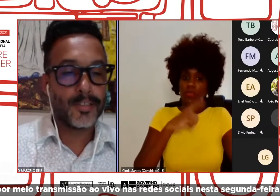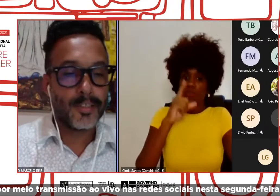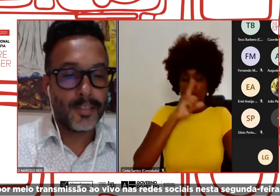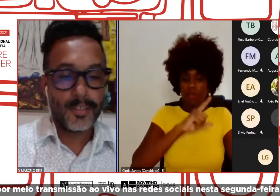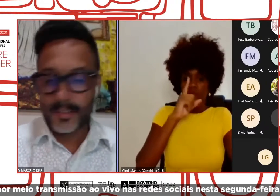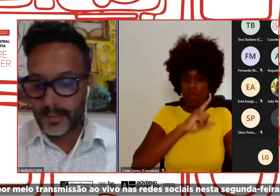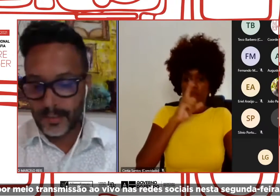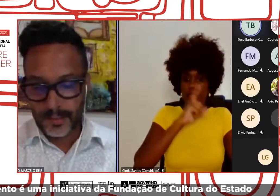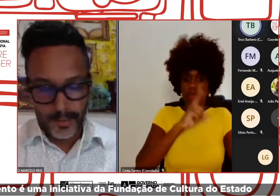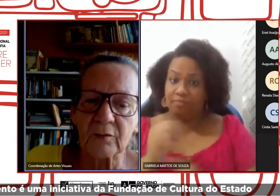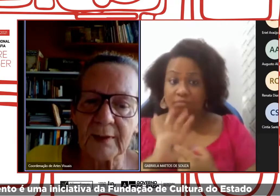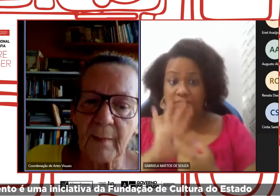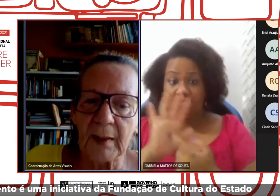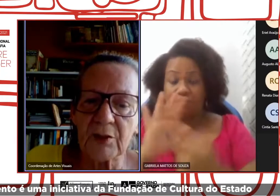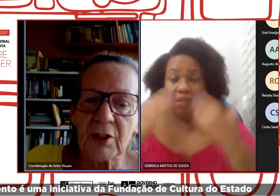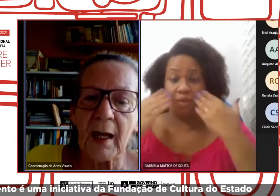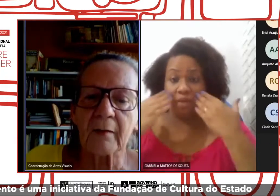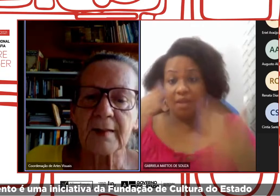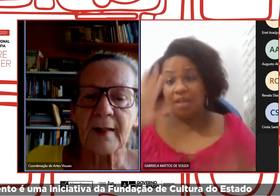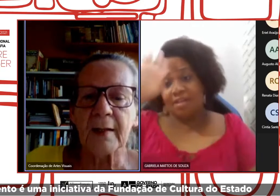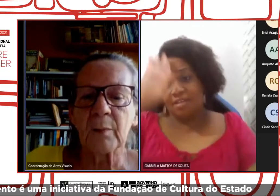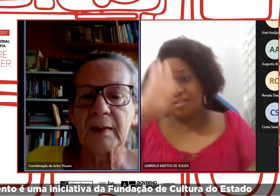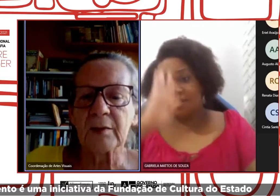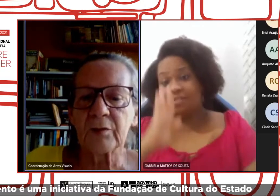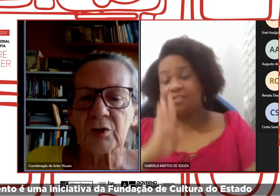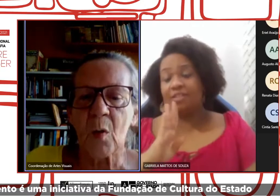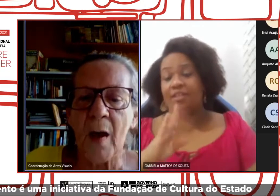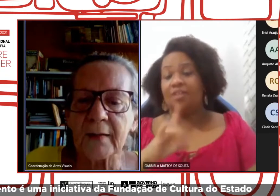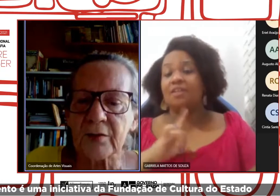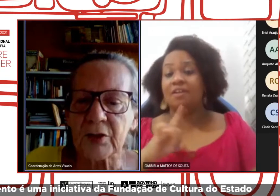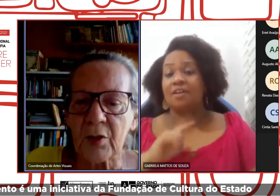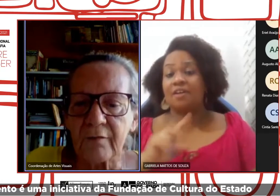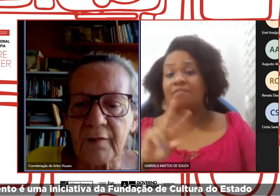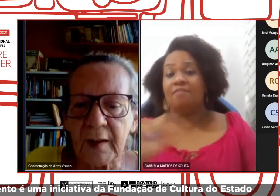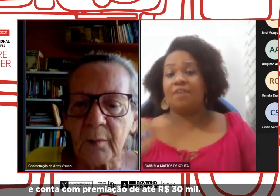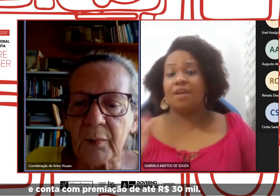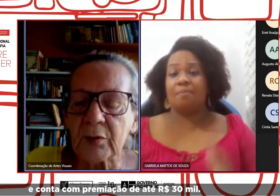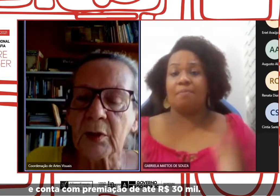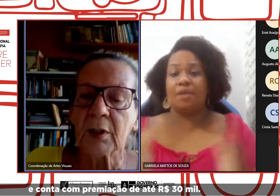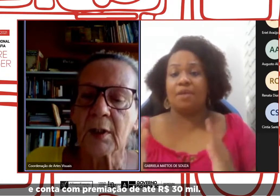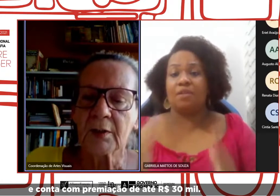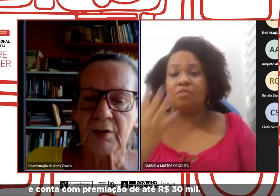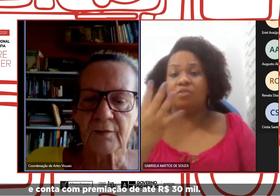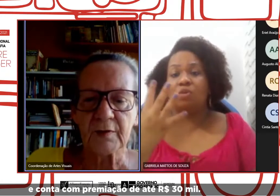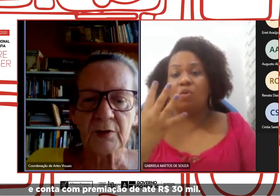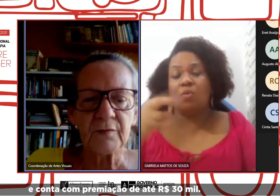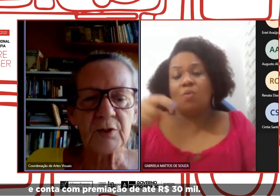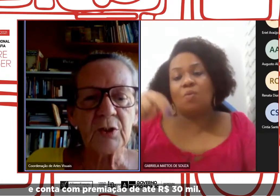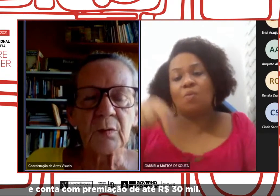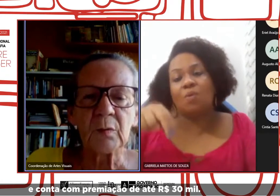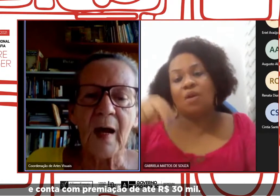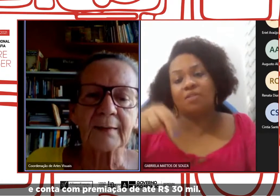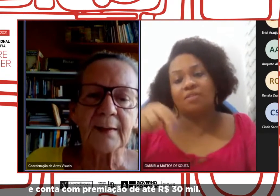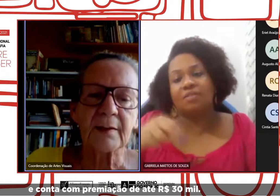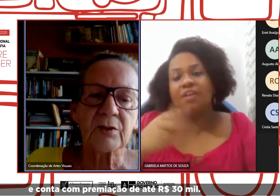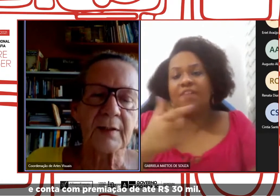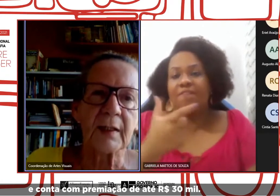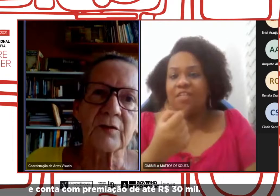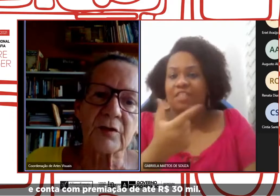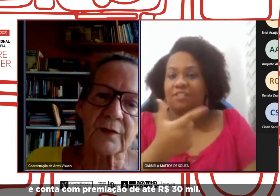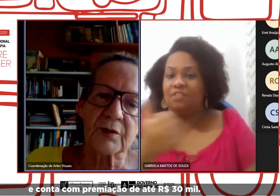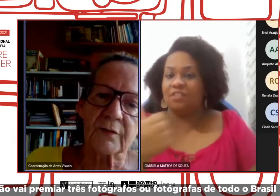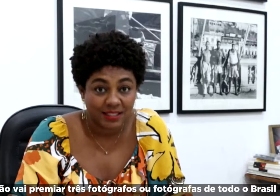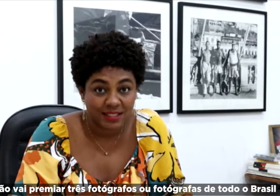nesta segunda-feira. O evento é uma iniciativa da Fundação de Cultura do Estado e conta com a premiação de até 30 mil